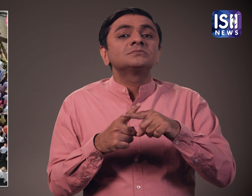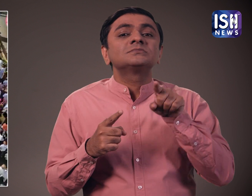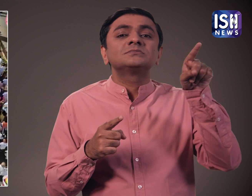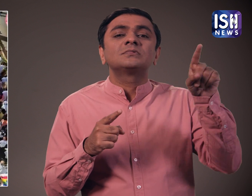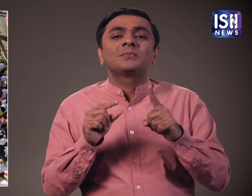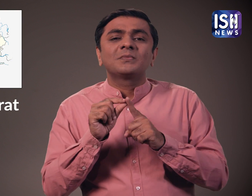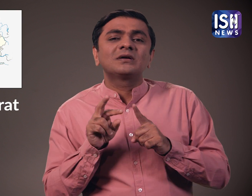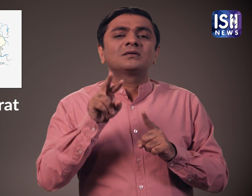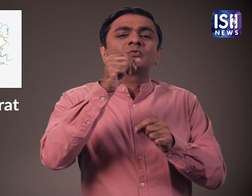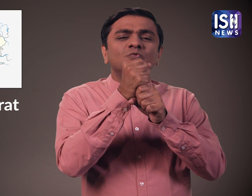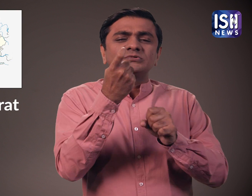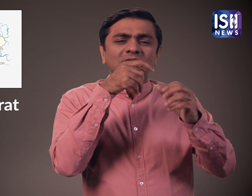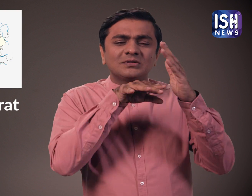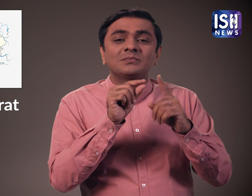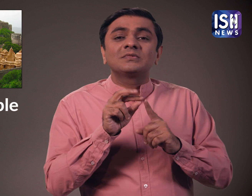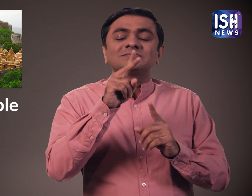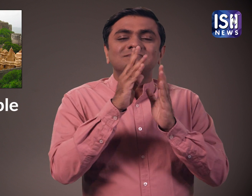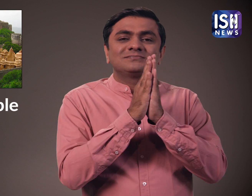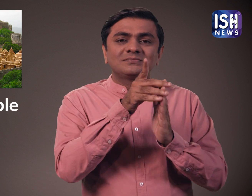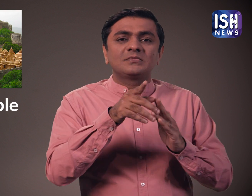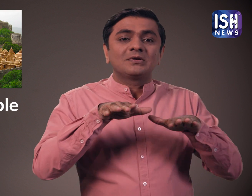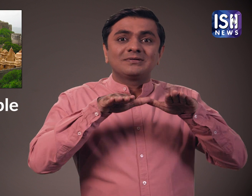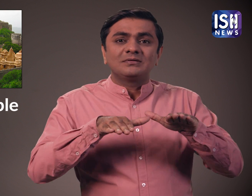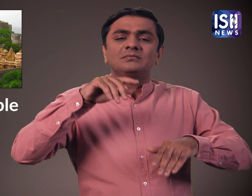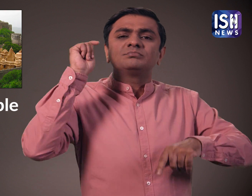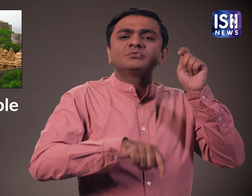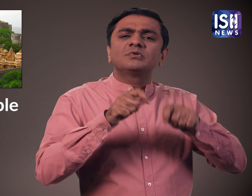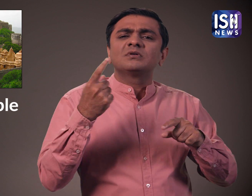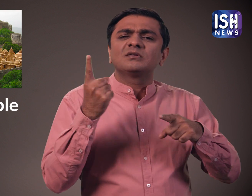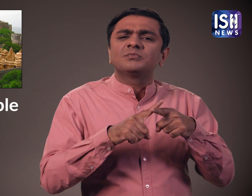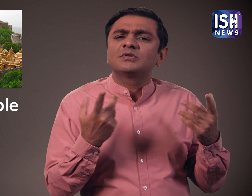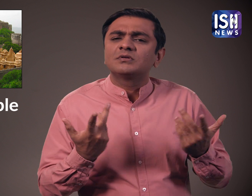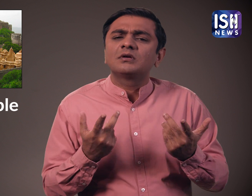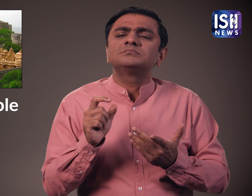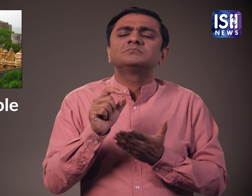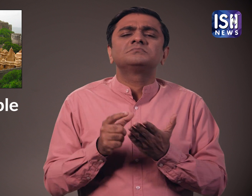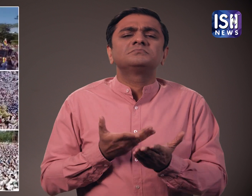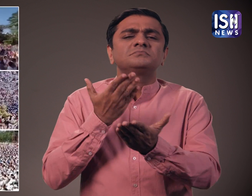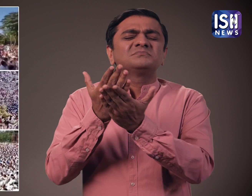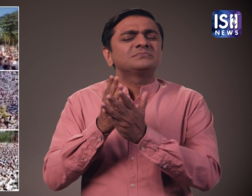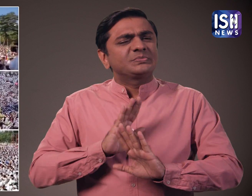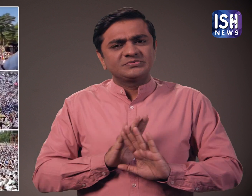पालिटाना में तोड़ फोर परकारेवाई की मांग की गई थी। यह एक शान्दीपूर्ण विरोध